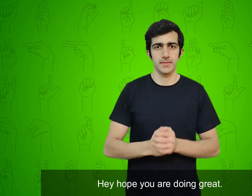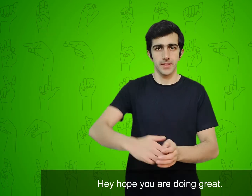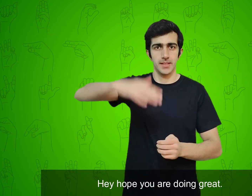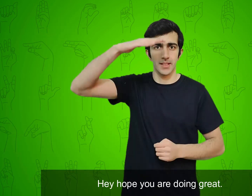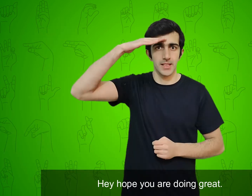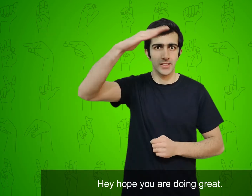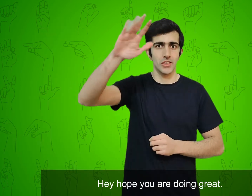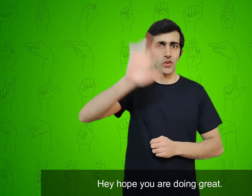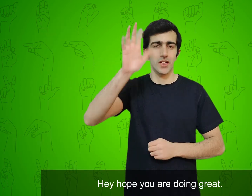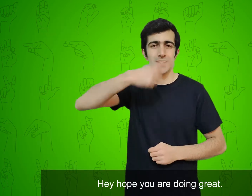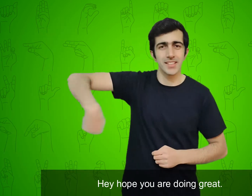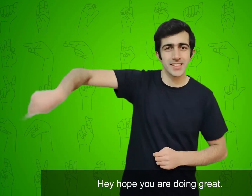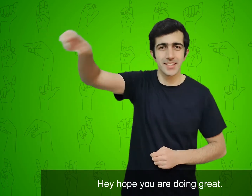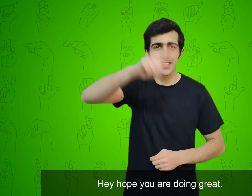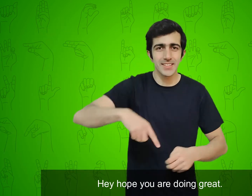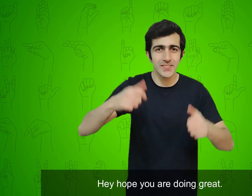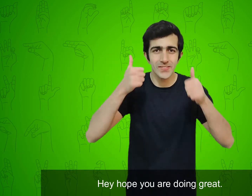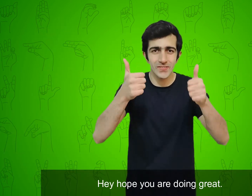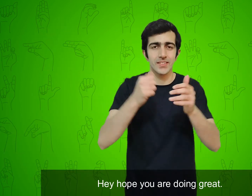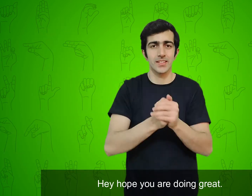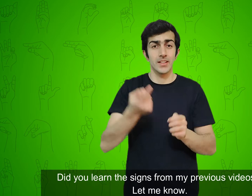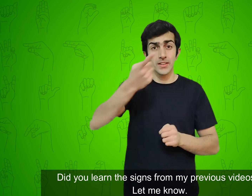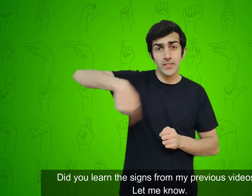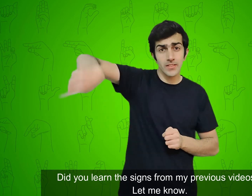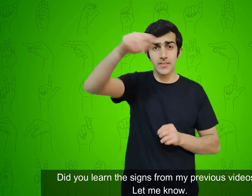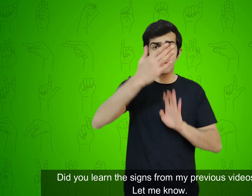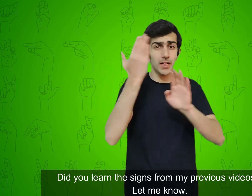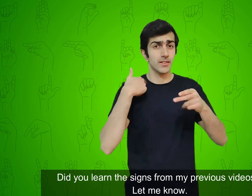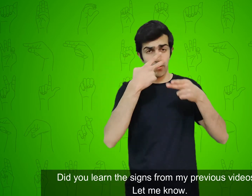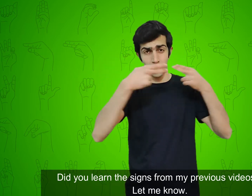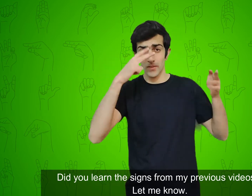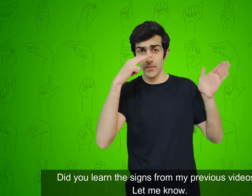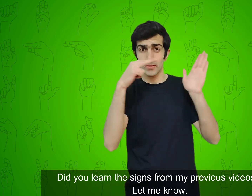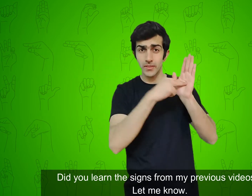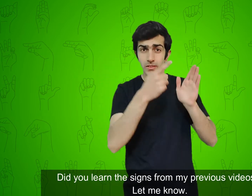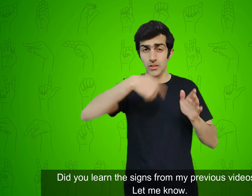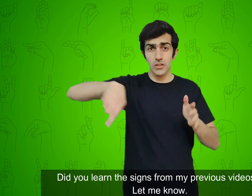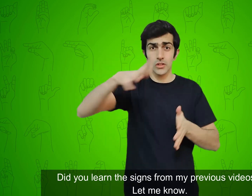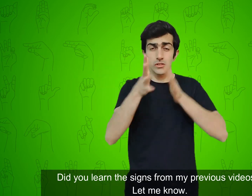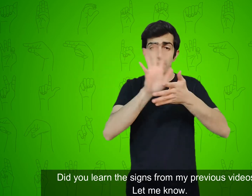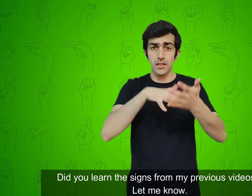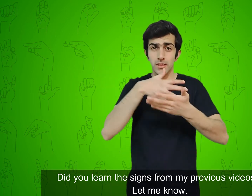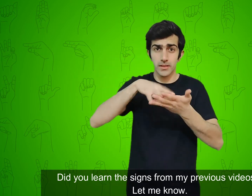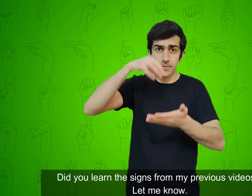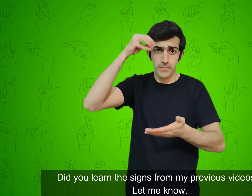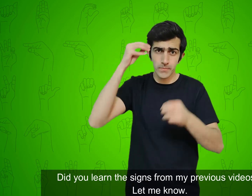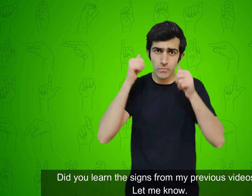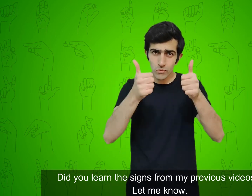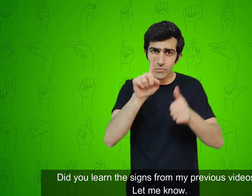असलाम लेकम, होफुली आप सब ठीक होंगे आपने क्या मेरी पिछली वीडियो से साइन लेंग्विज सीखी मुझे